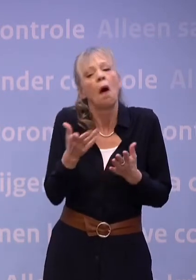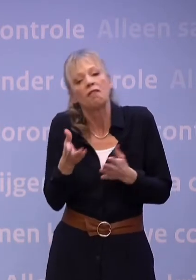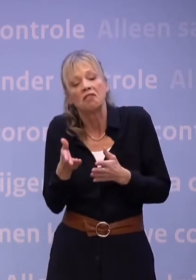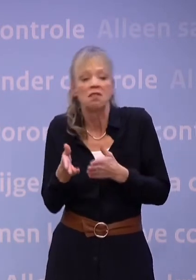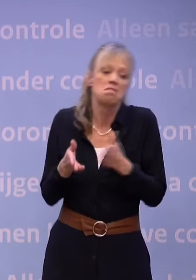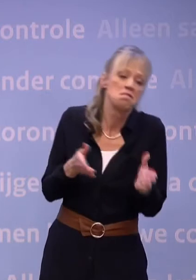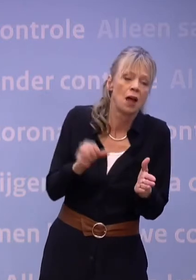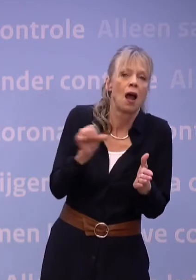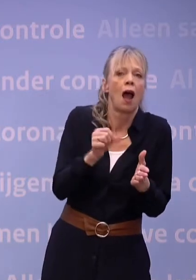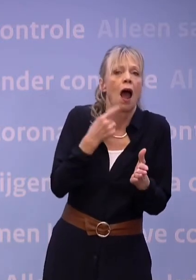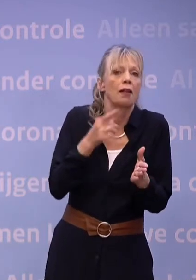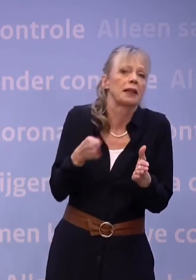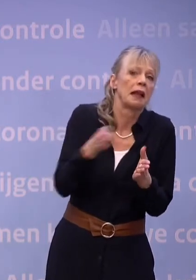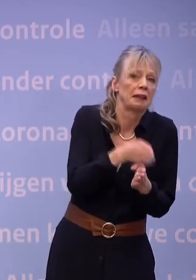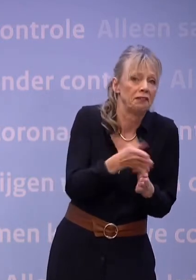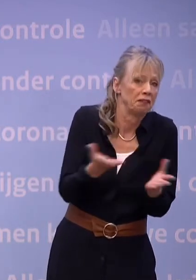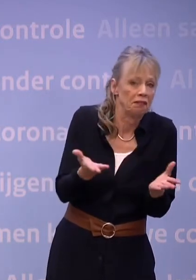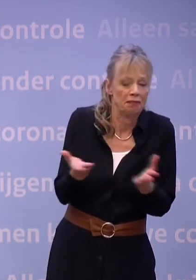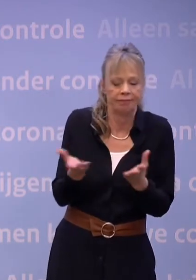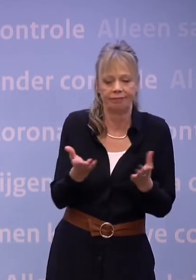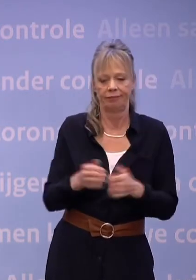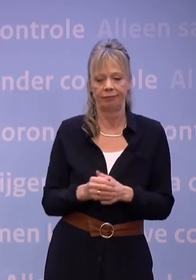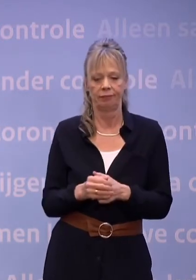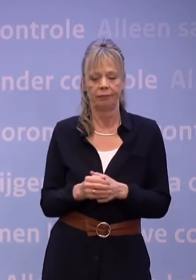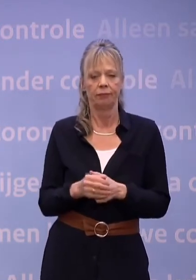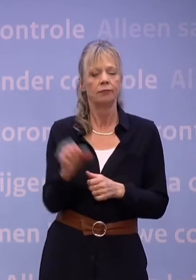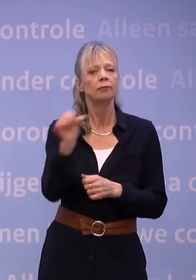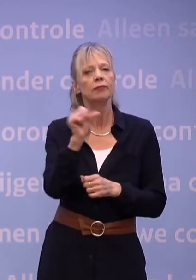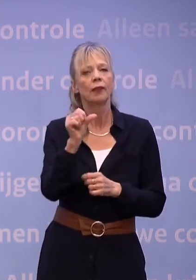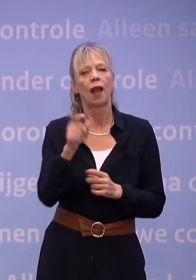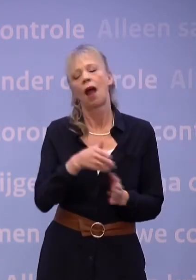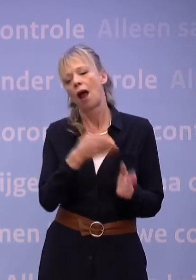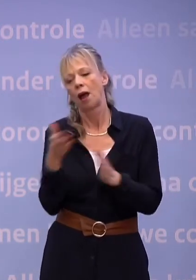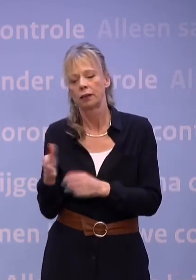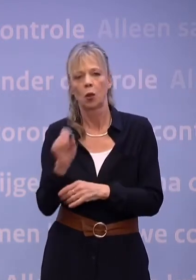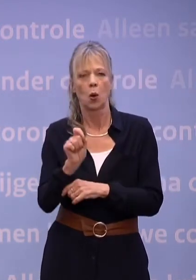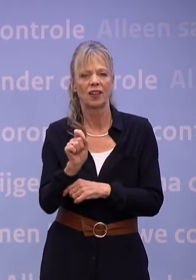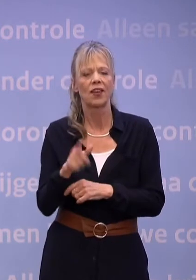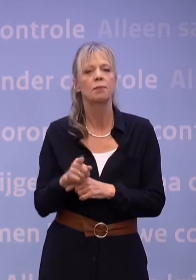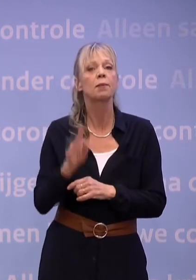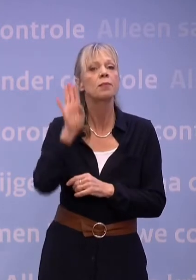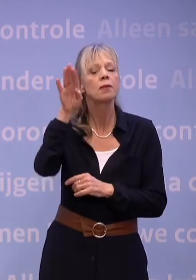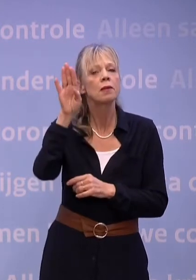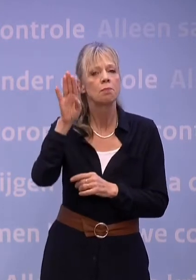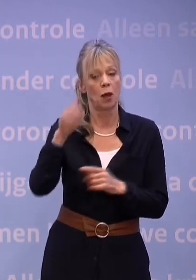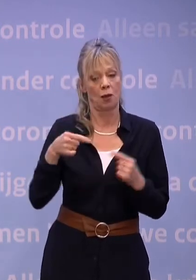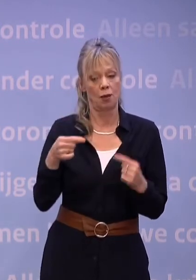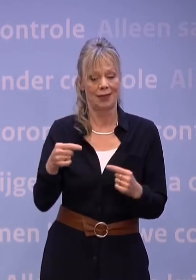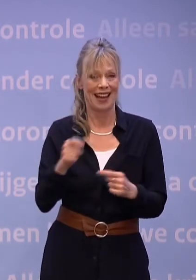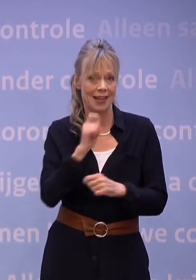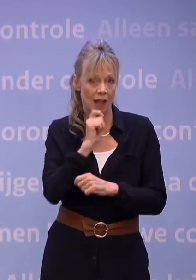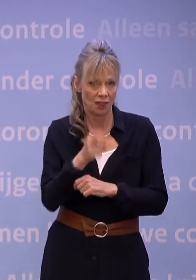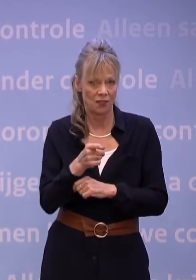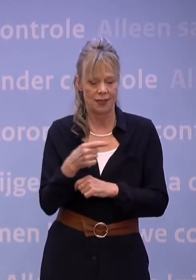Een kleiner, maar niet onbelangrijk onderwerp is het buitenlandse reisadvies. We zien dat nog te veel mensen